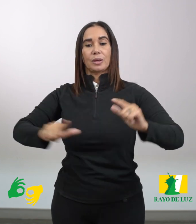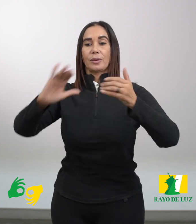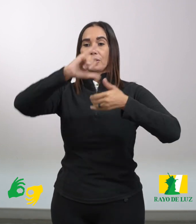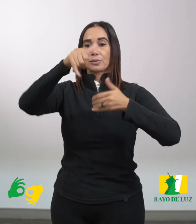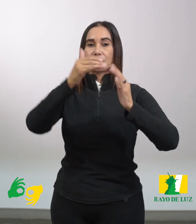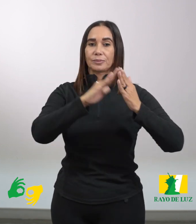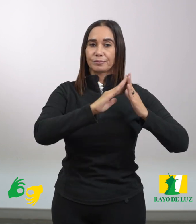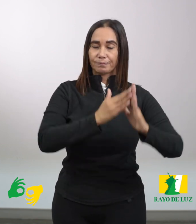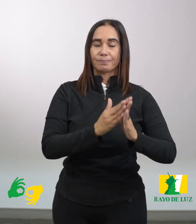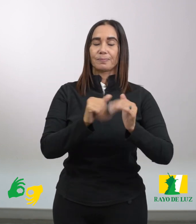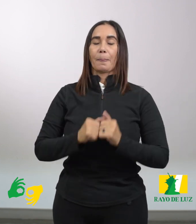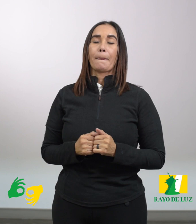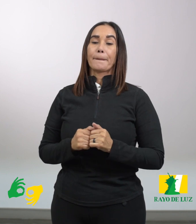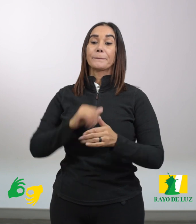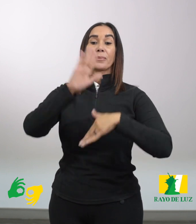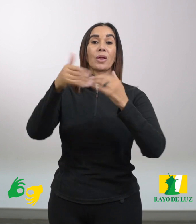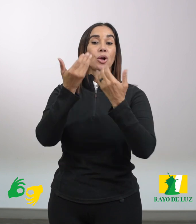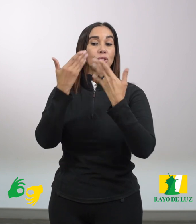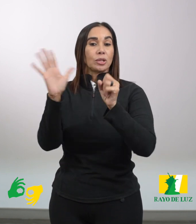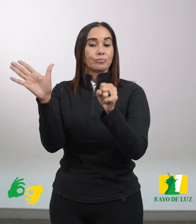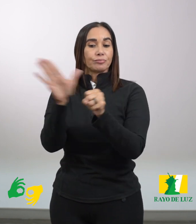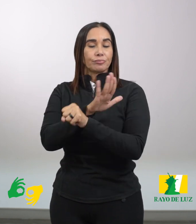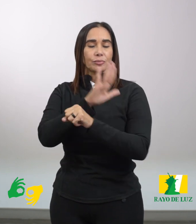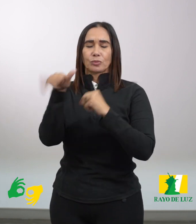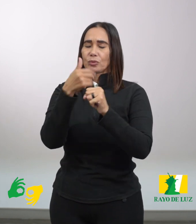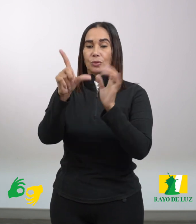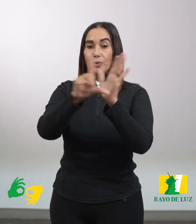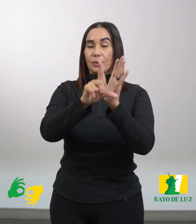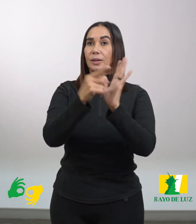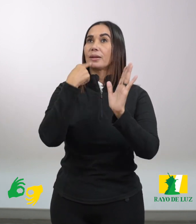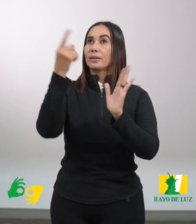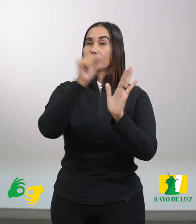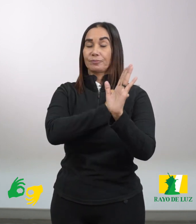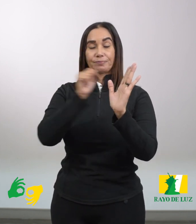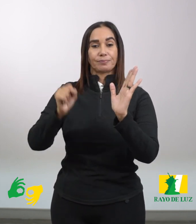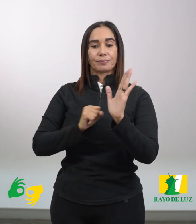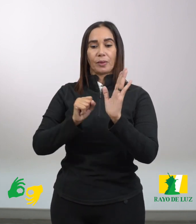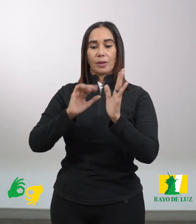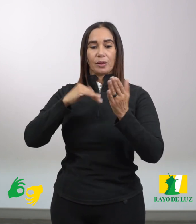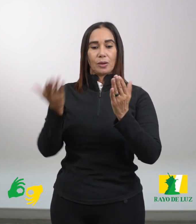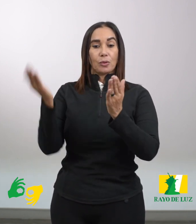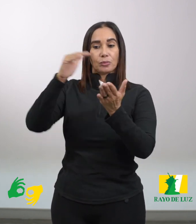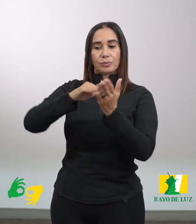Jerusalén. Y cuando cumplieron todo lo que prescribía la ley del Señor, se volvieron a Galilea,